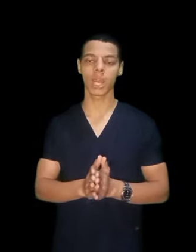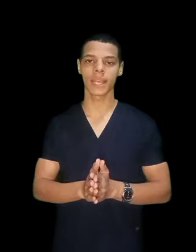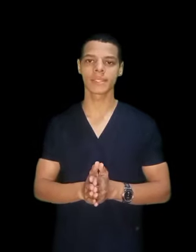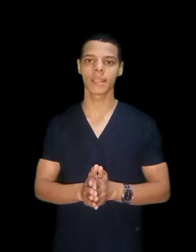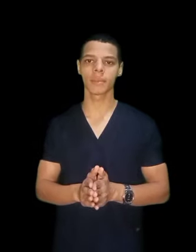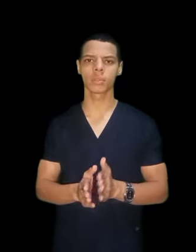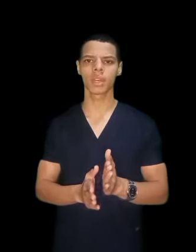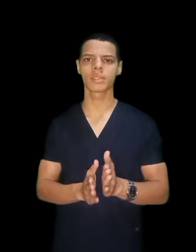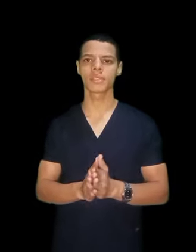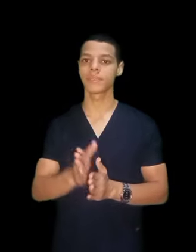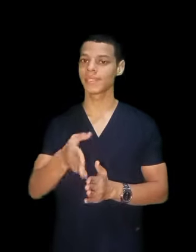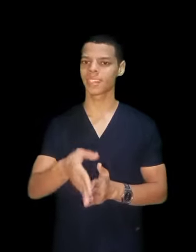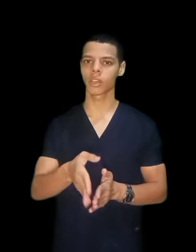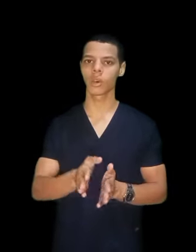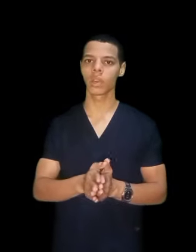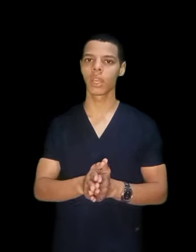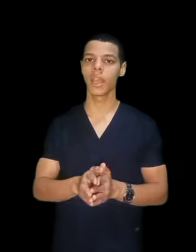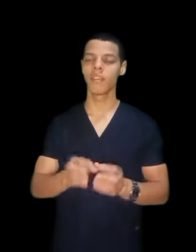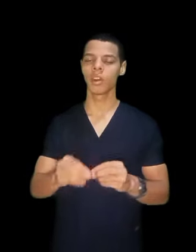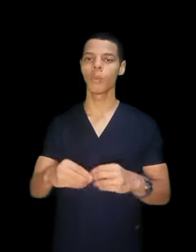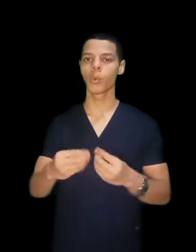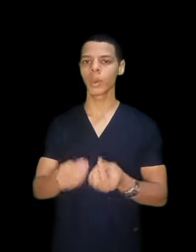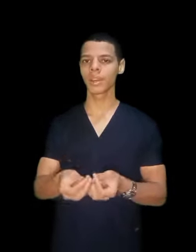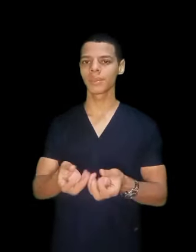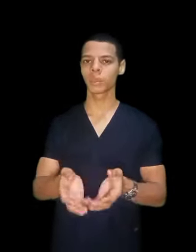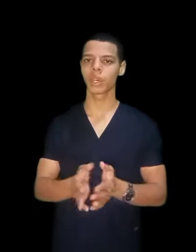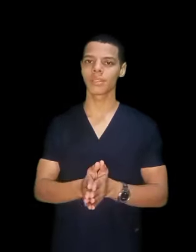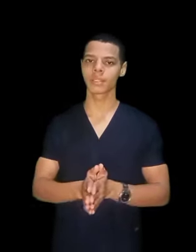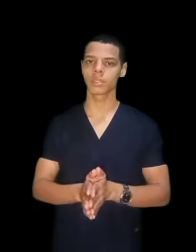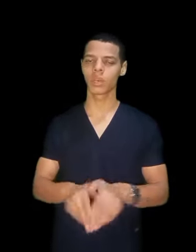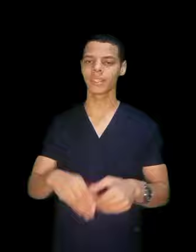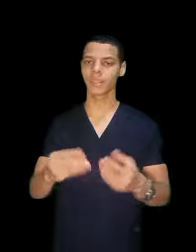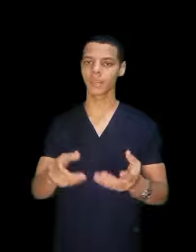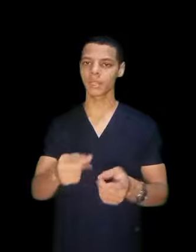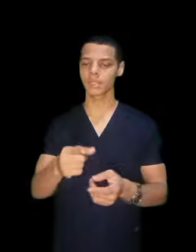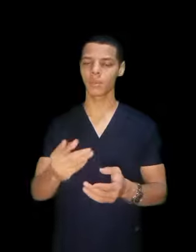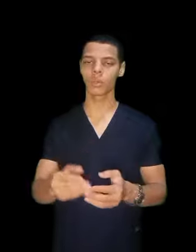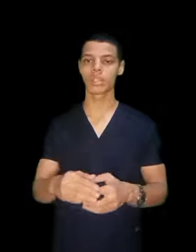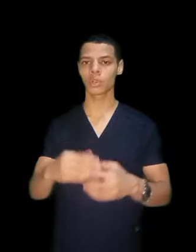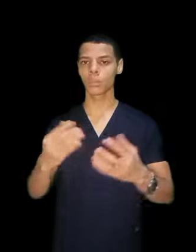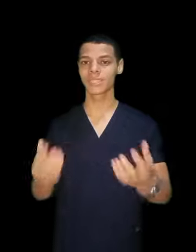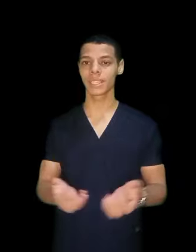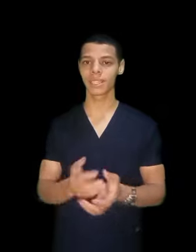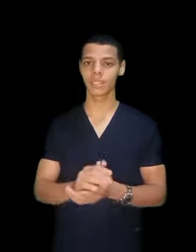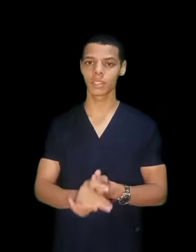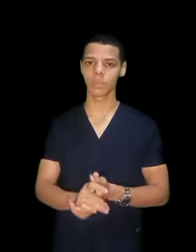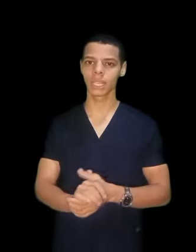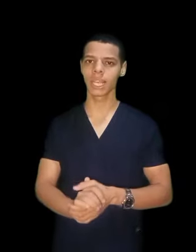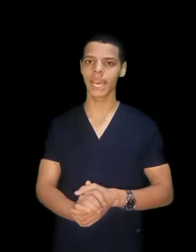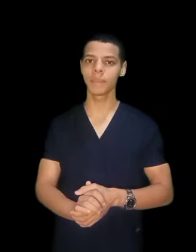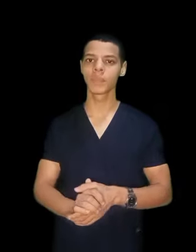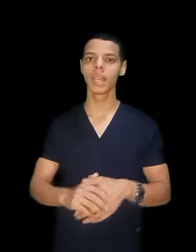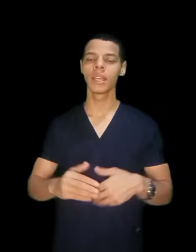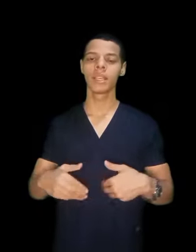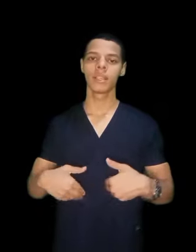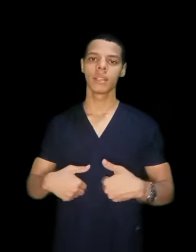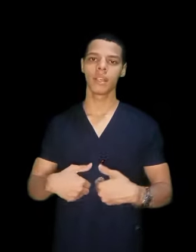مركزة متخصص في التغارق فهو ممرض متخصص وعندنا طبعا زي ما قلنا شوابة التمريض العادل